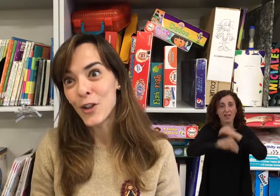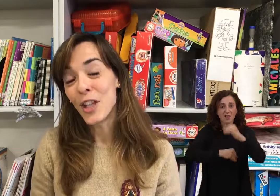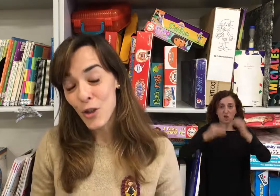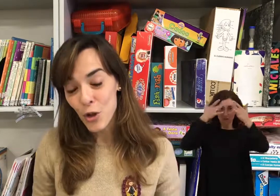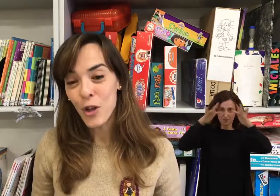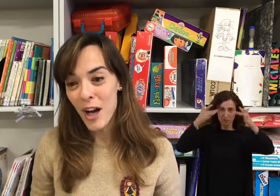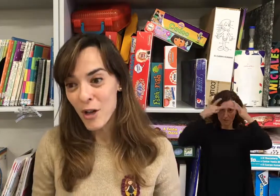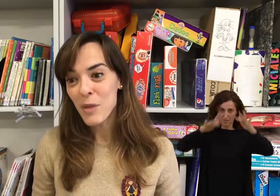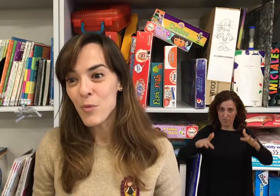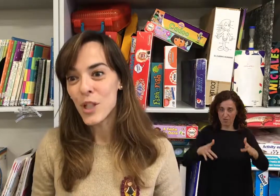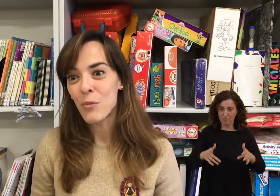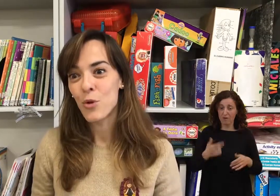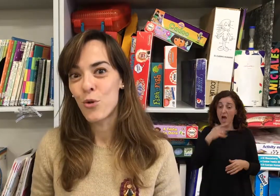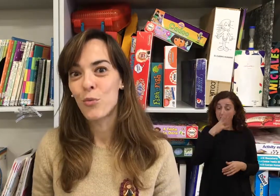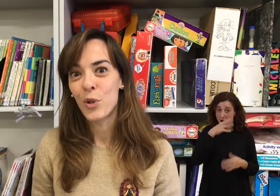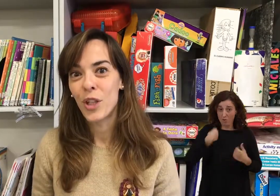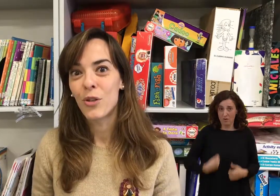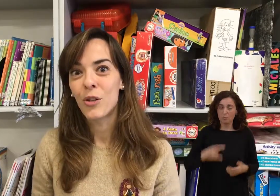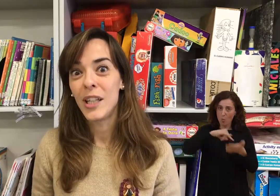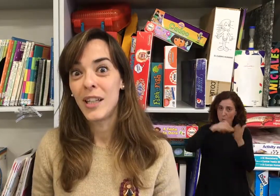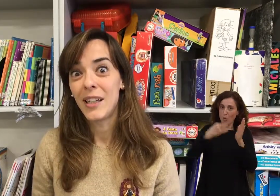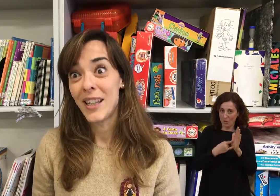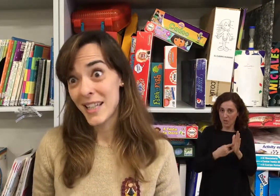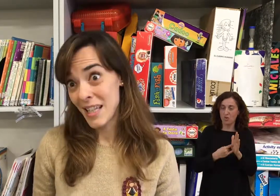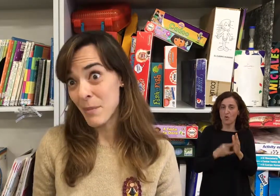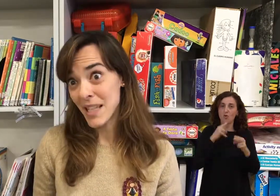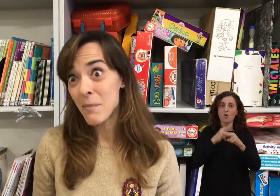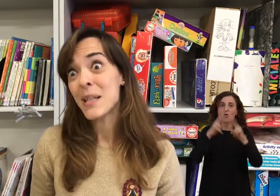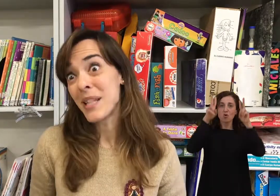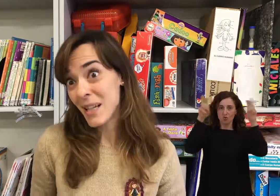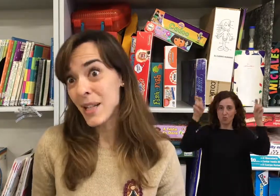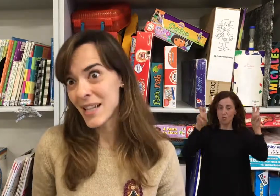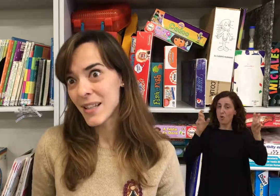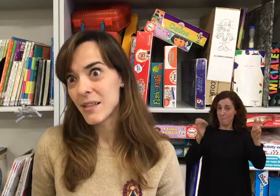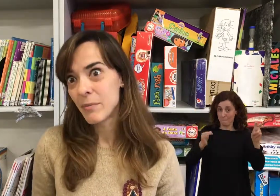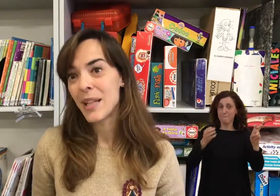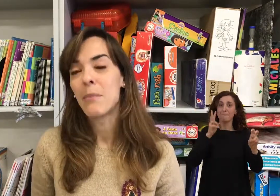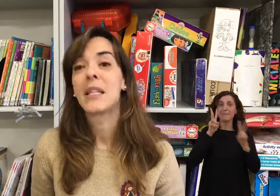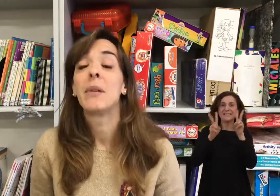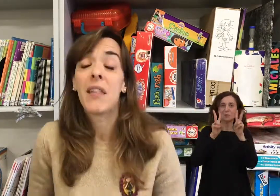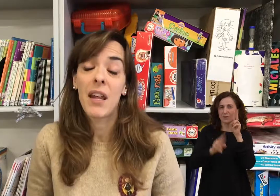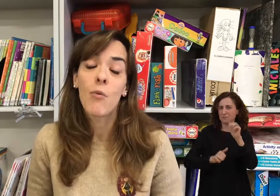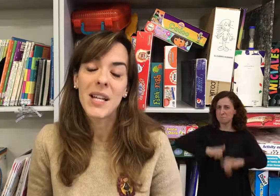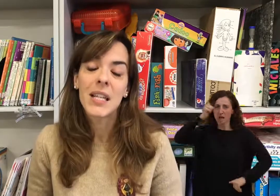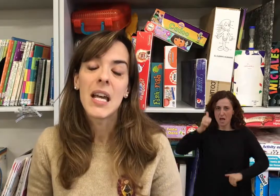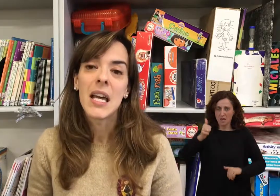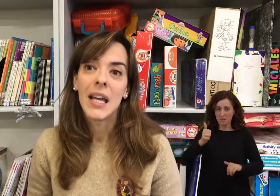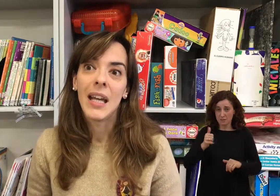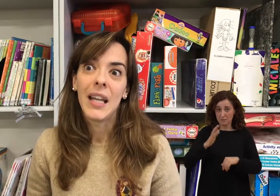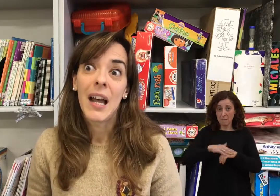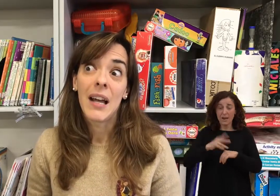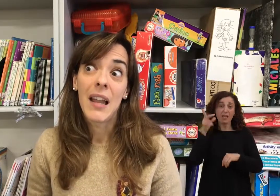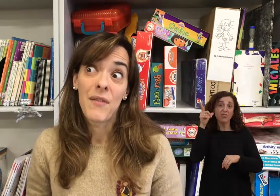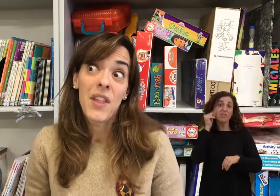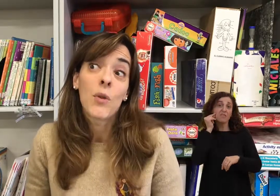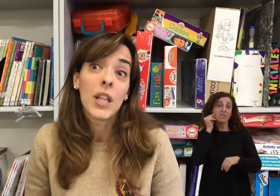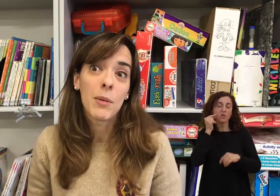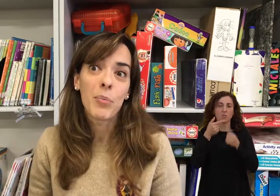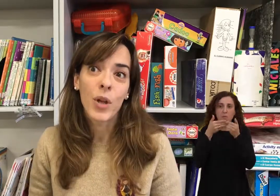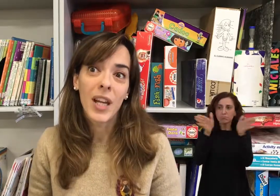de hecho, ahora mismo estamos con un proyecto que se llama así, Más Visibles, para visibilizar aún más la deficiência auditiva, porque